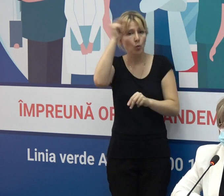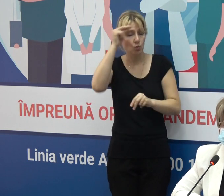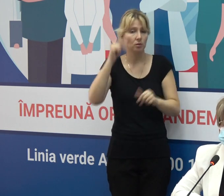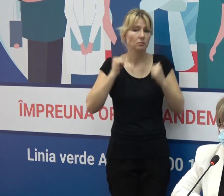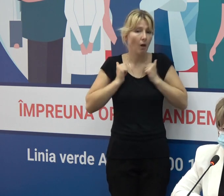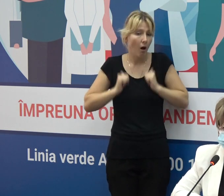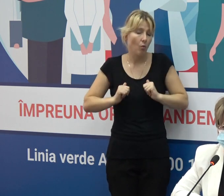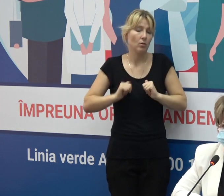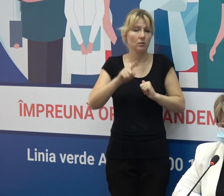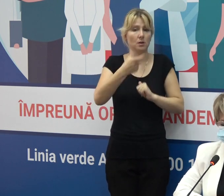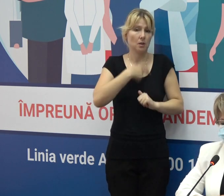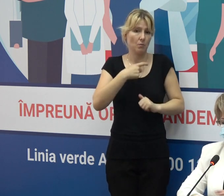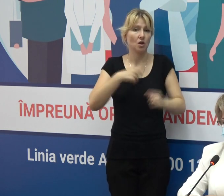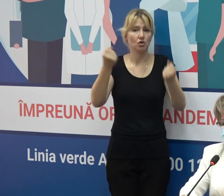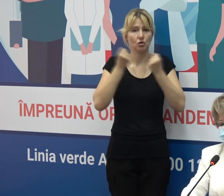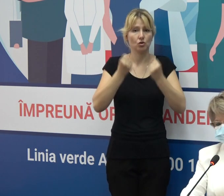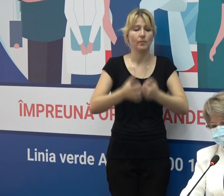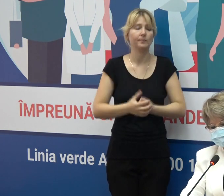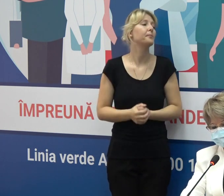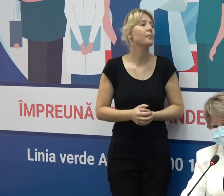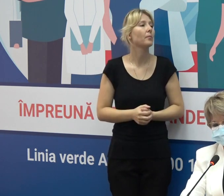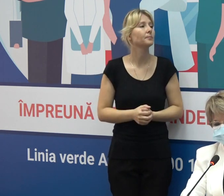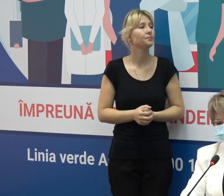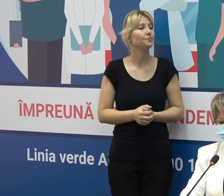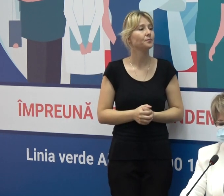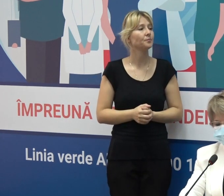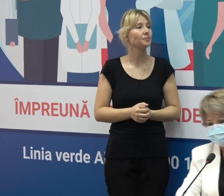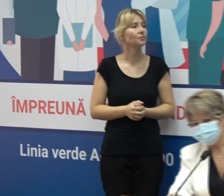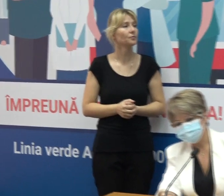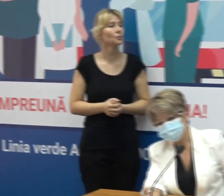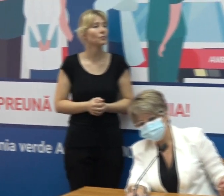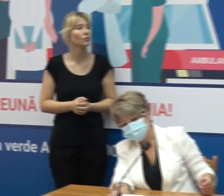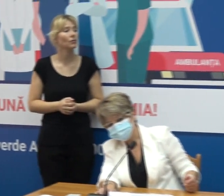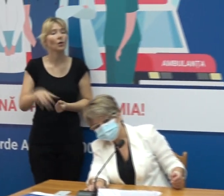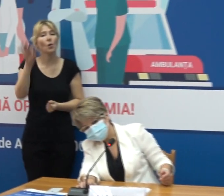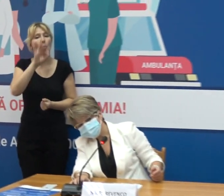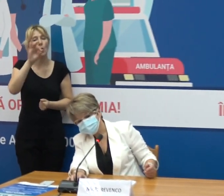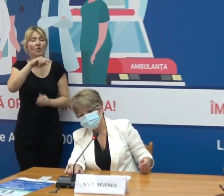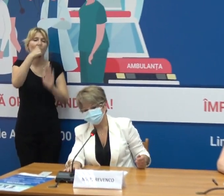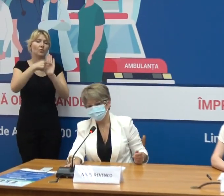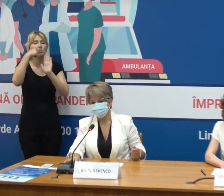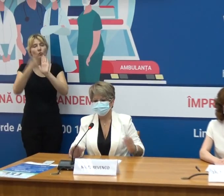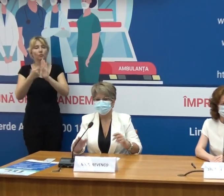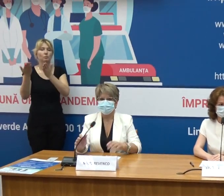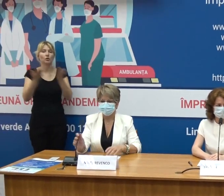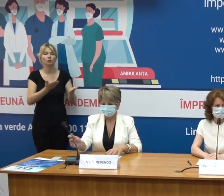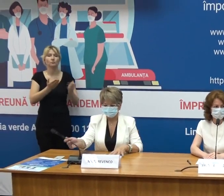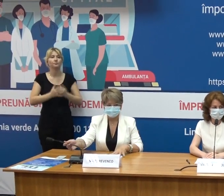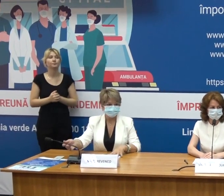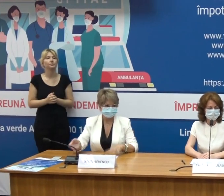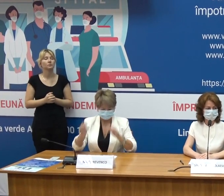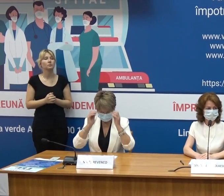în siguranță. Mulțumim, cum ați spus, deci învățit să ne întrebări răspunsuri, dacă sunt întrebări, da,